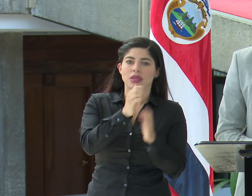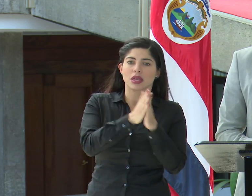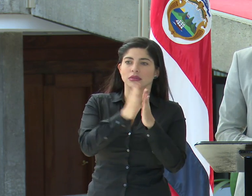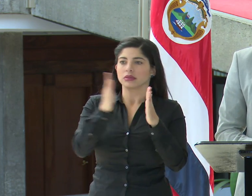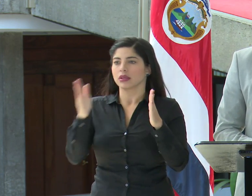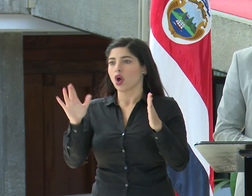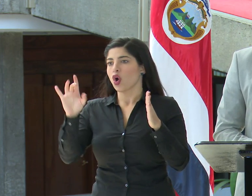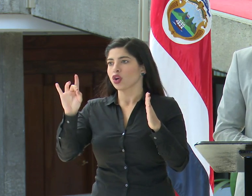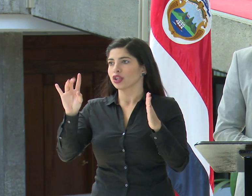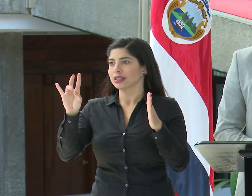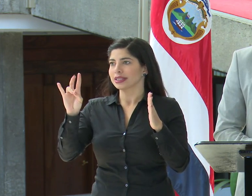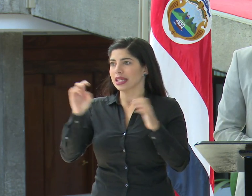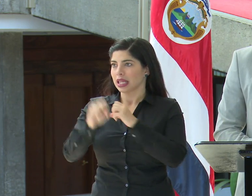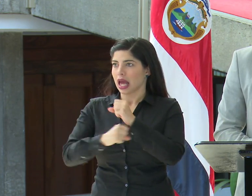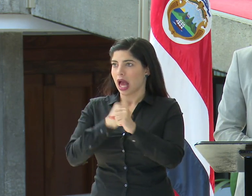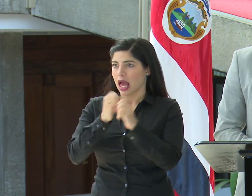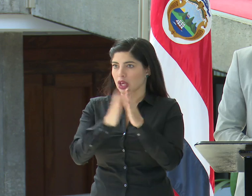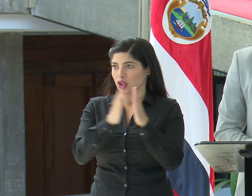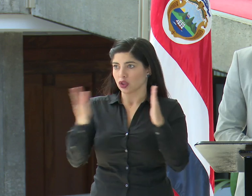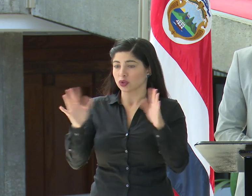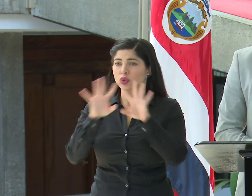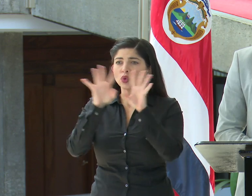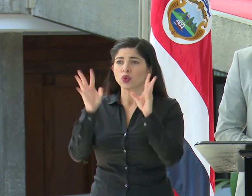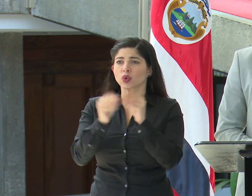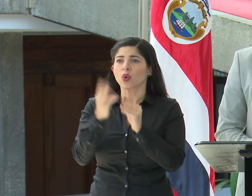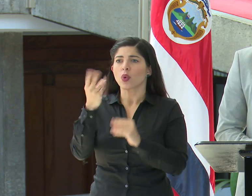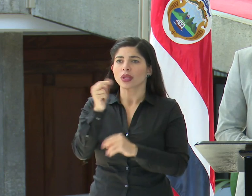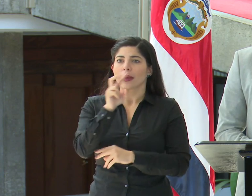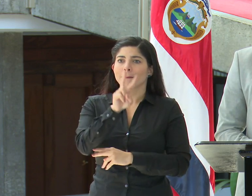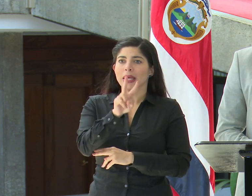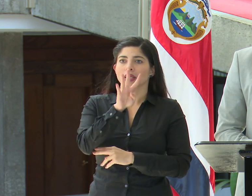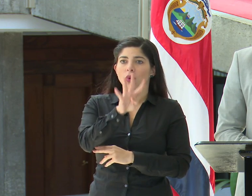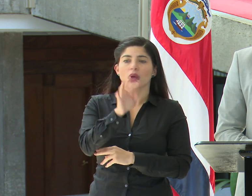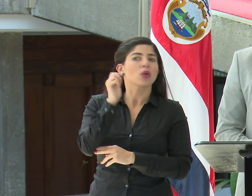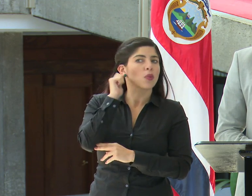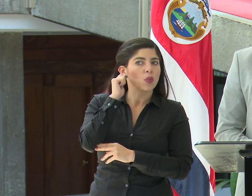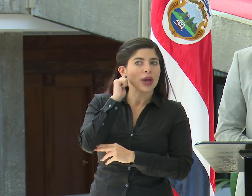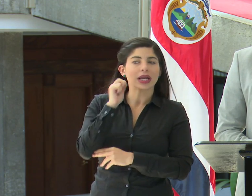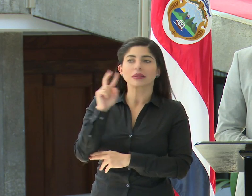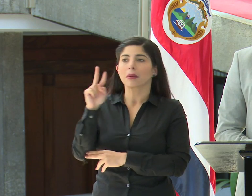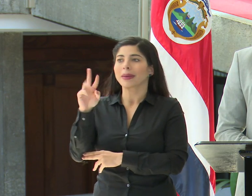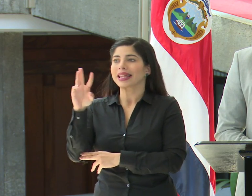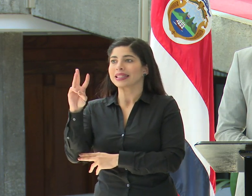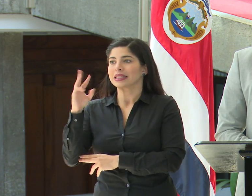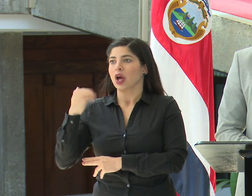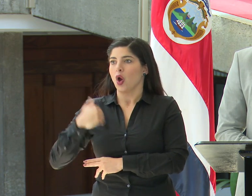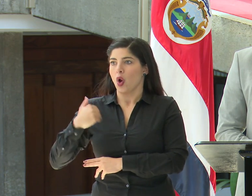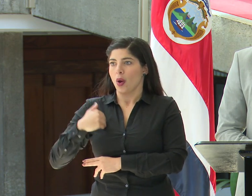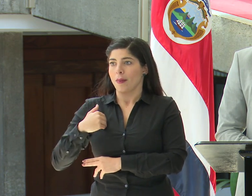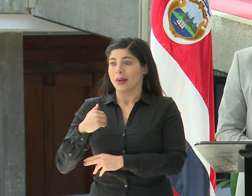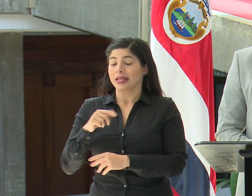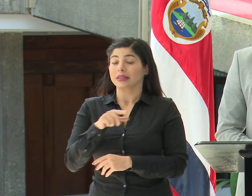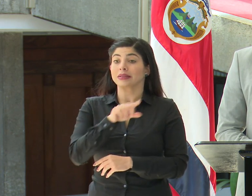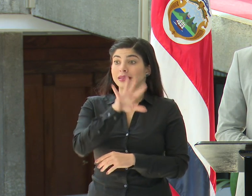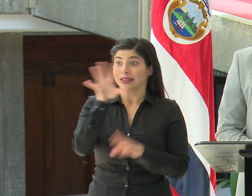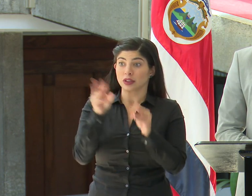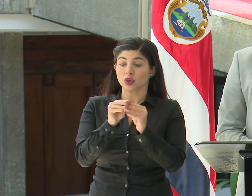87 años. Son 24 mujeres y 26 hombres, de los cuales 44